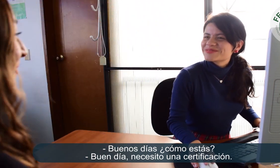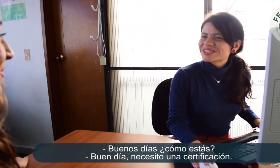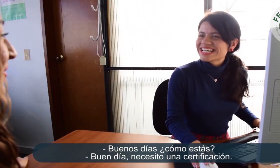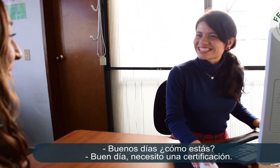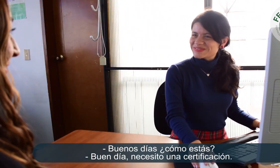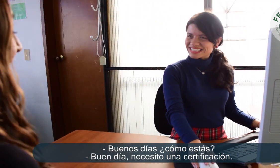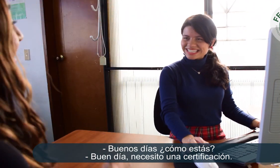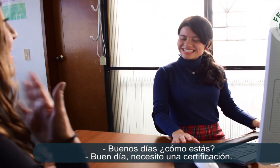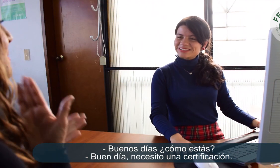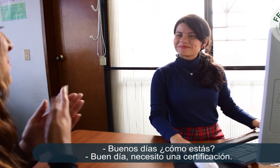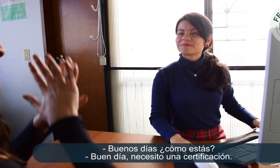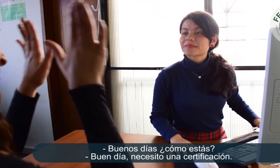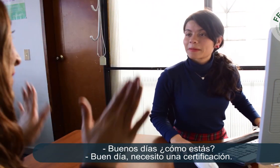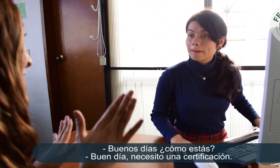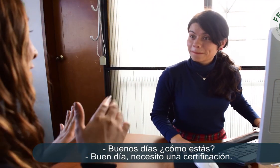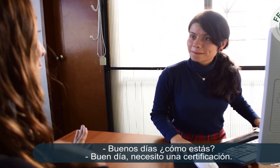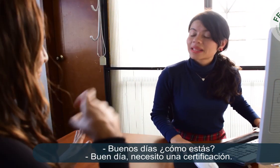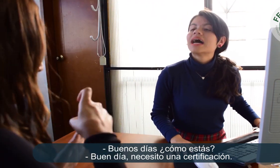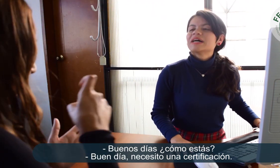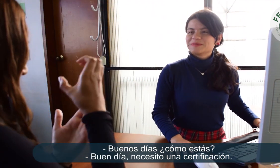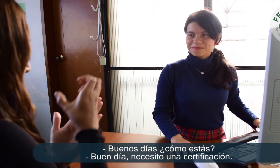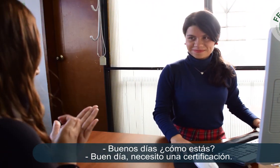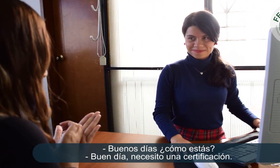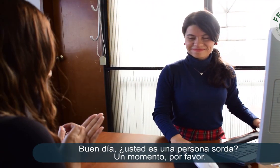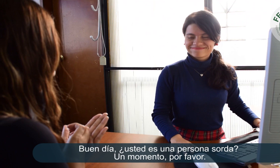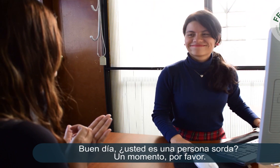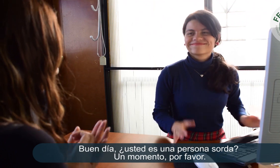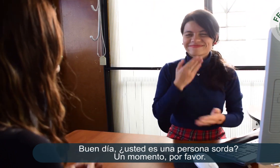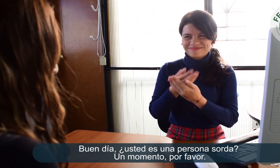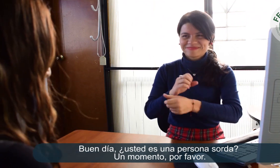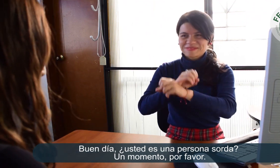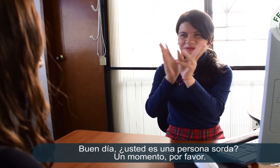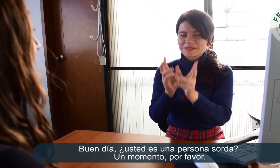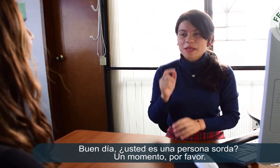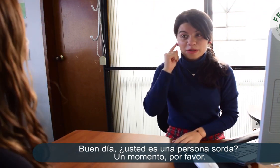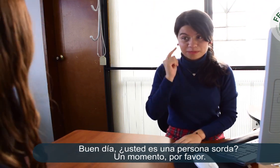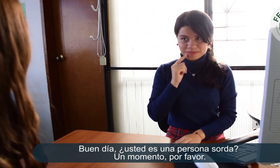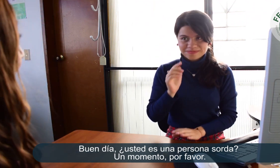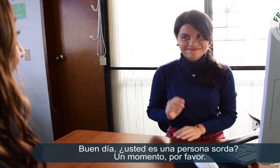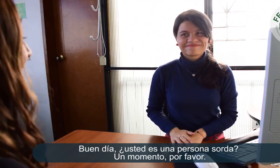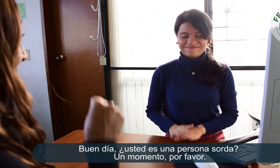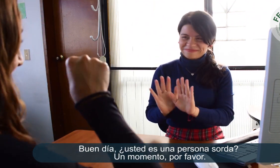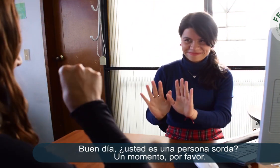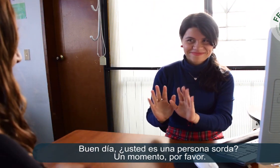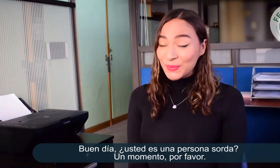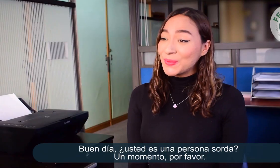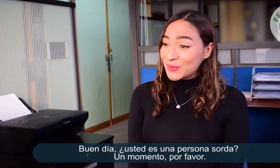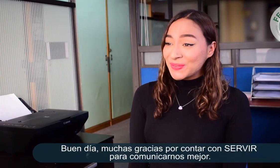Buenos días, ¿cómo estás? Buen día. ¿Necesito una certificación? Buen día. ¿Usted es una persona sorda? Un momento. Sí. Por favor.